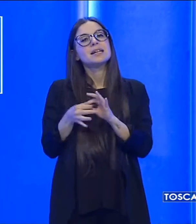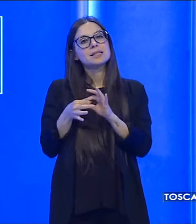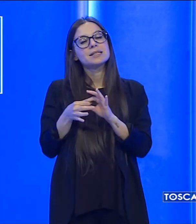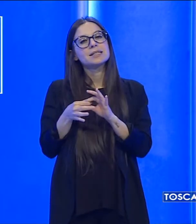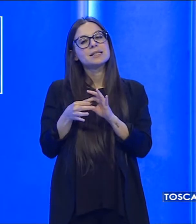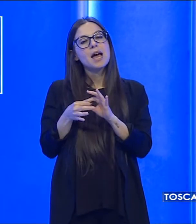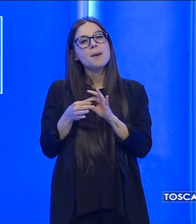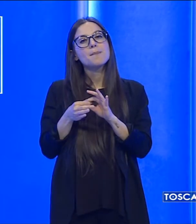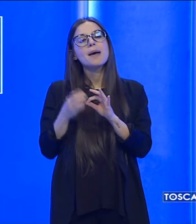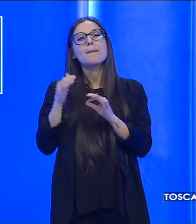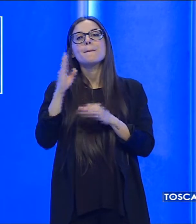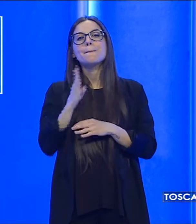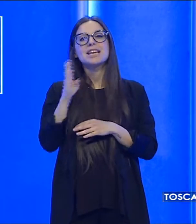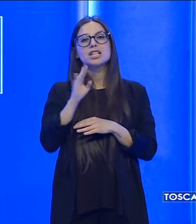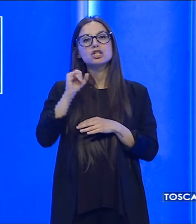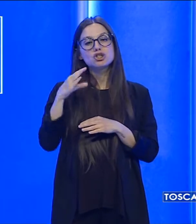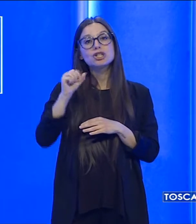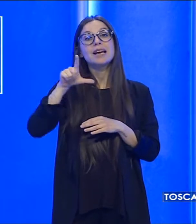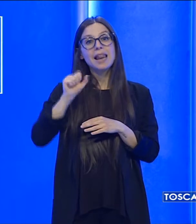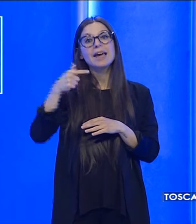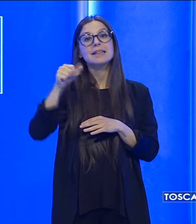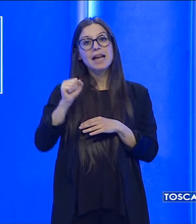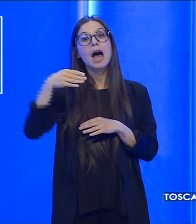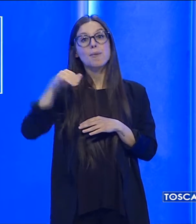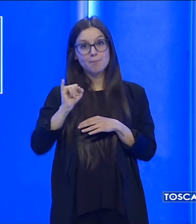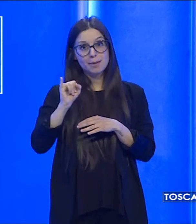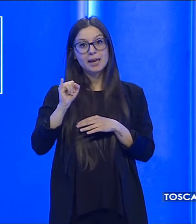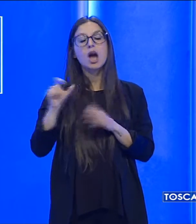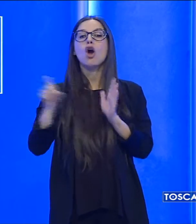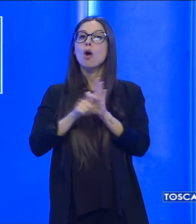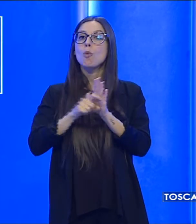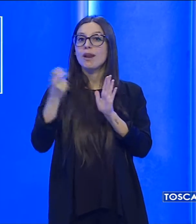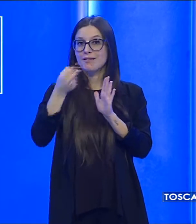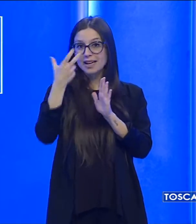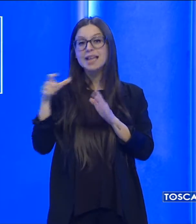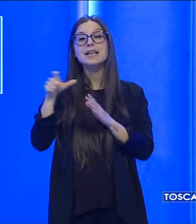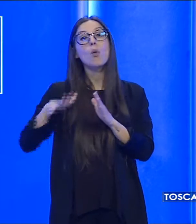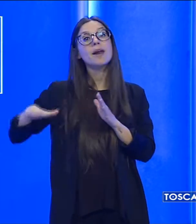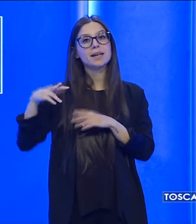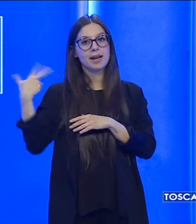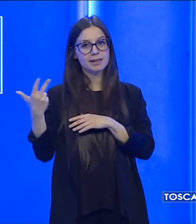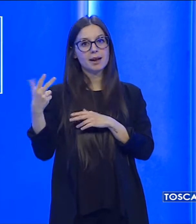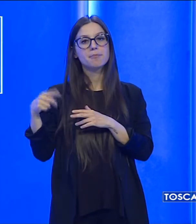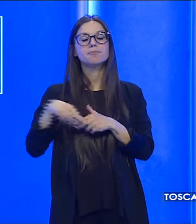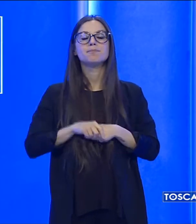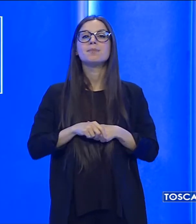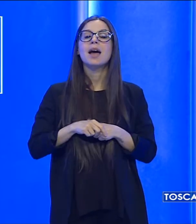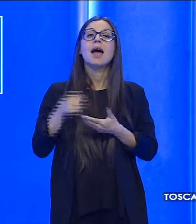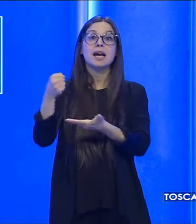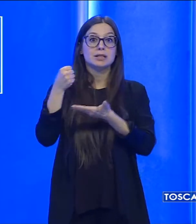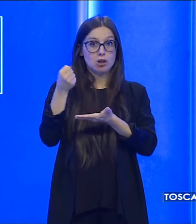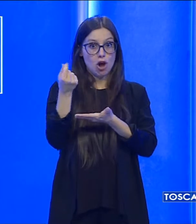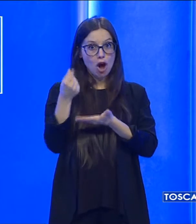Comune di Firenze e Quartiere 3. Parte del ricavato sarà devoluto alla Fondazione Teleton.